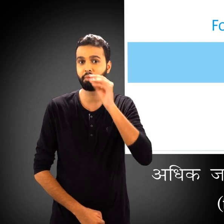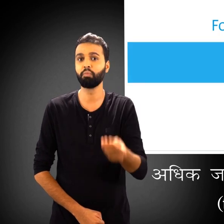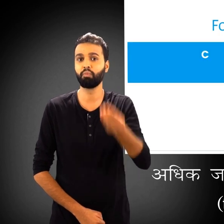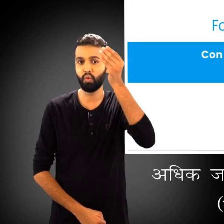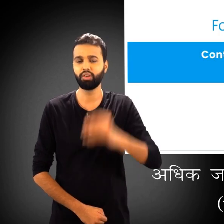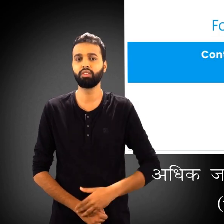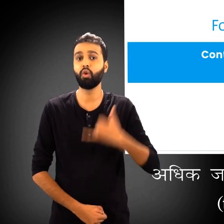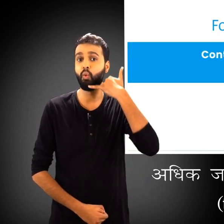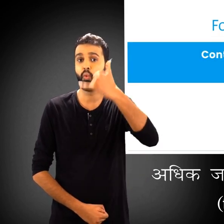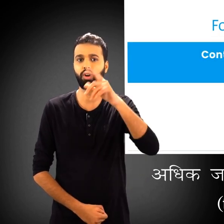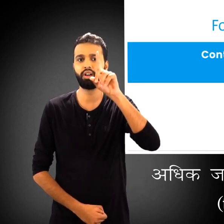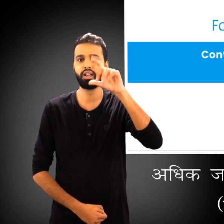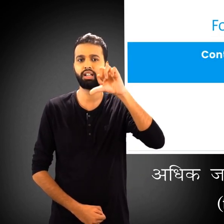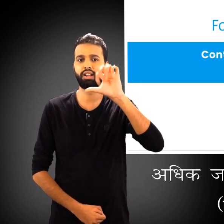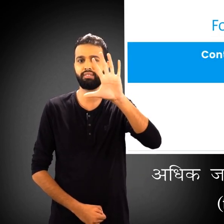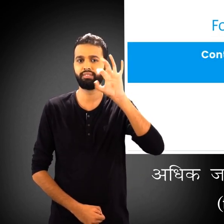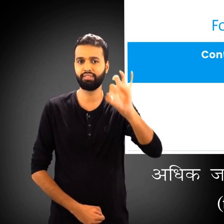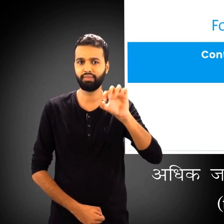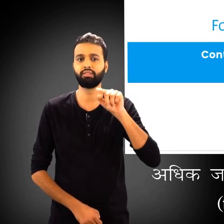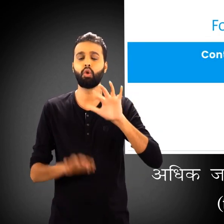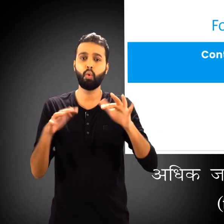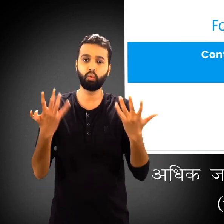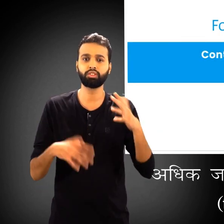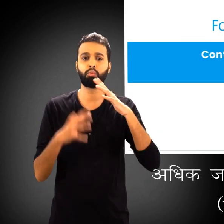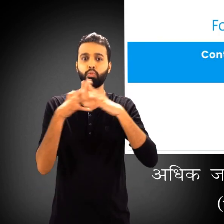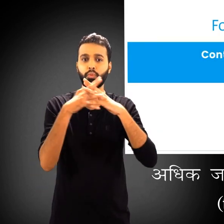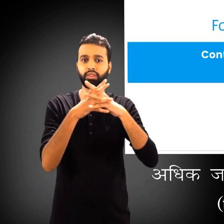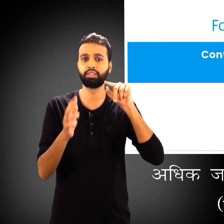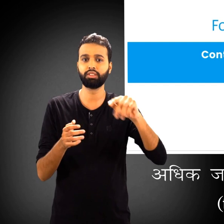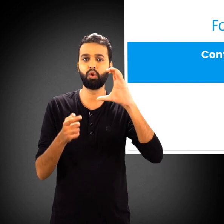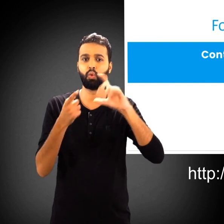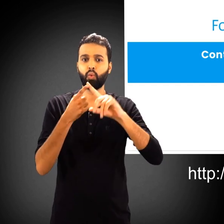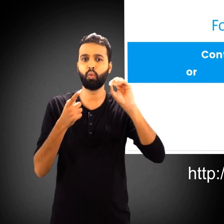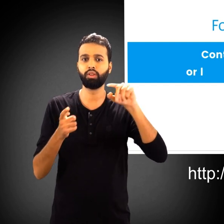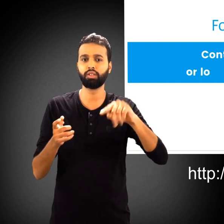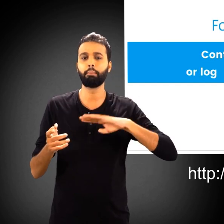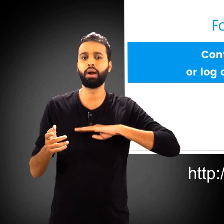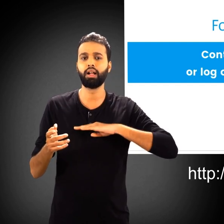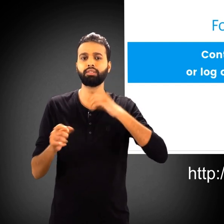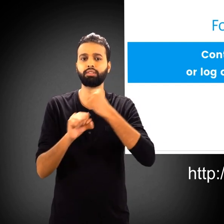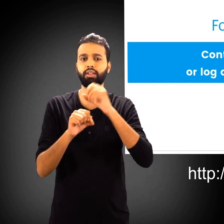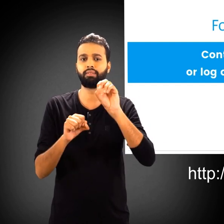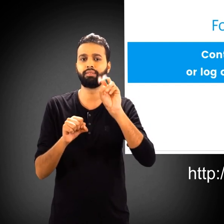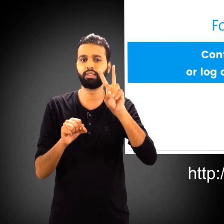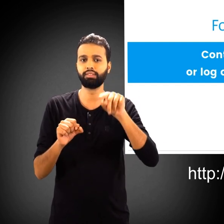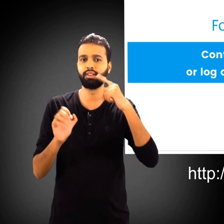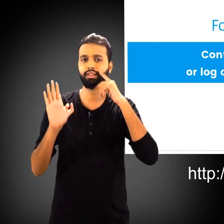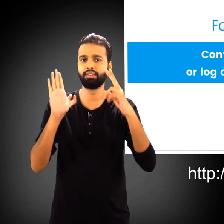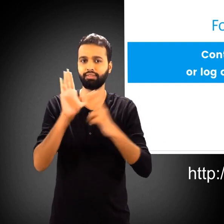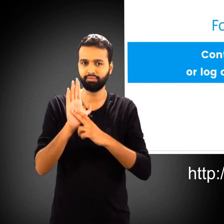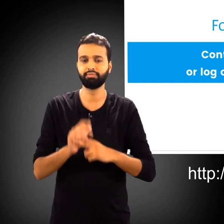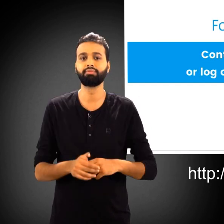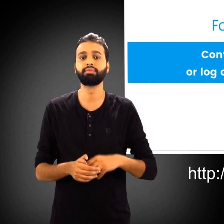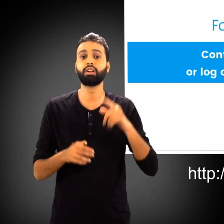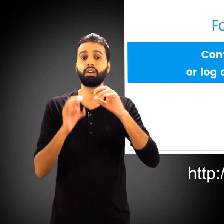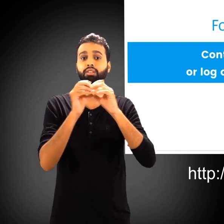अधिक जानकारी के लिए हेल्प लाइन नंबर 1950 टोलफ्री पर संपर्क करें या www.ceo